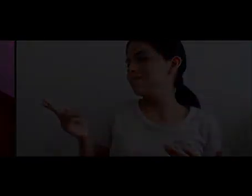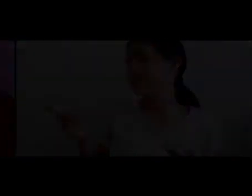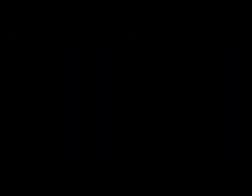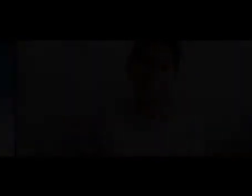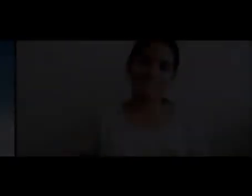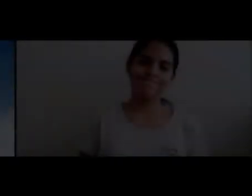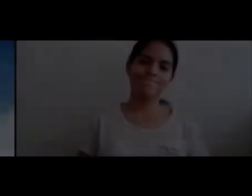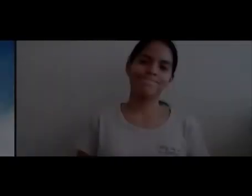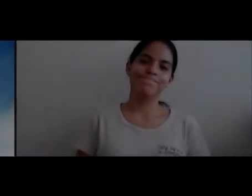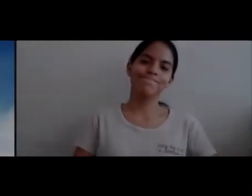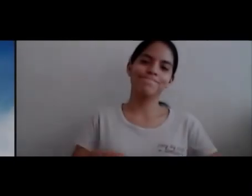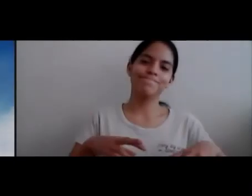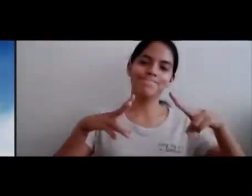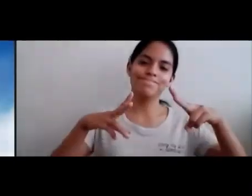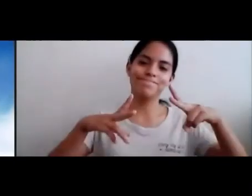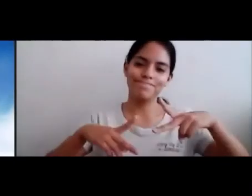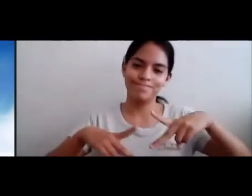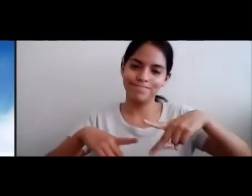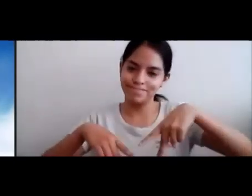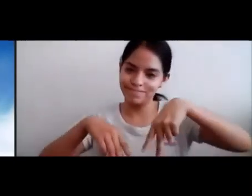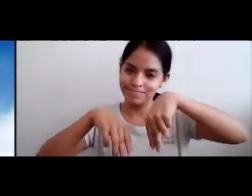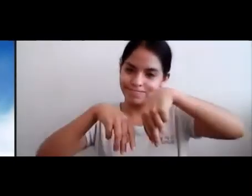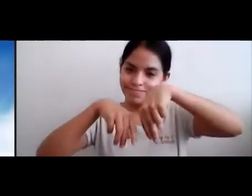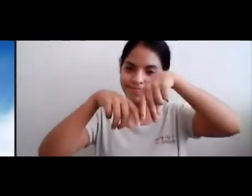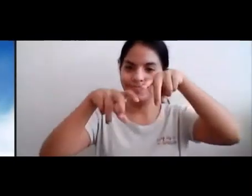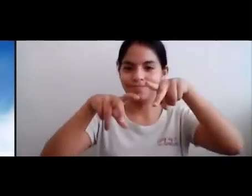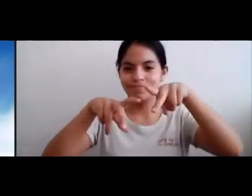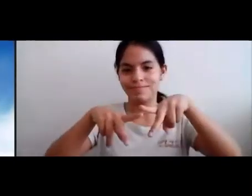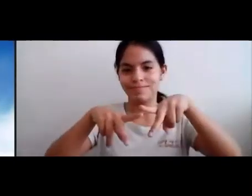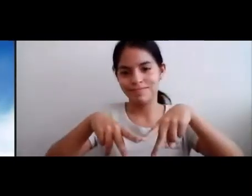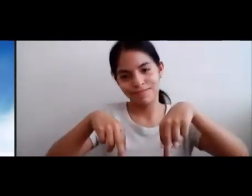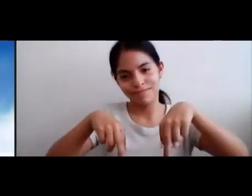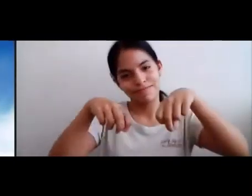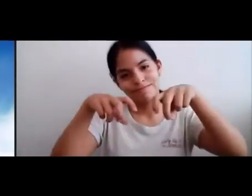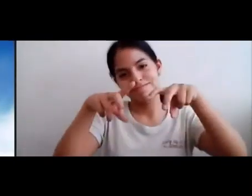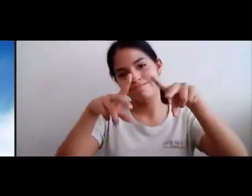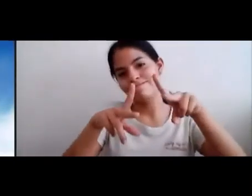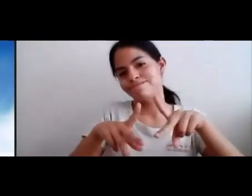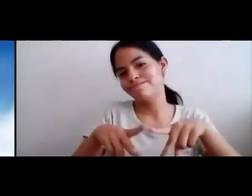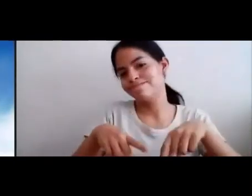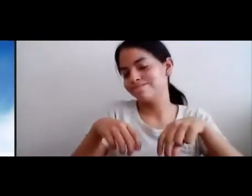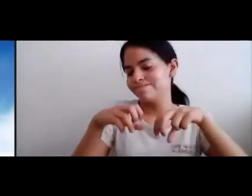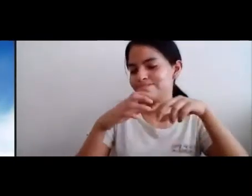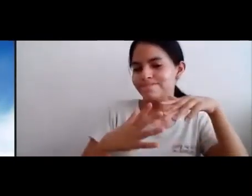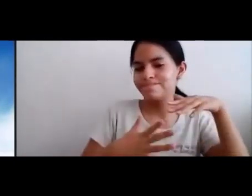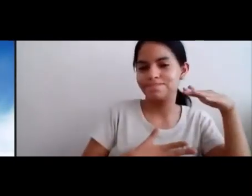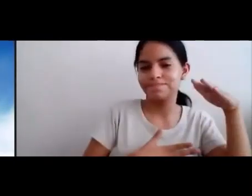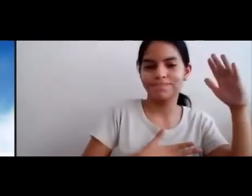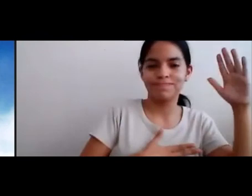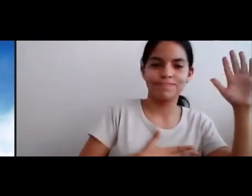así Ambos Danzaron